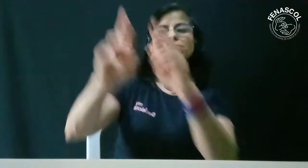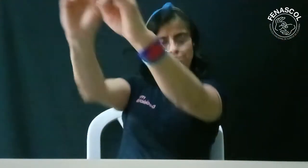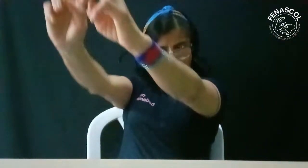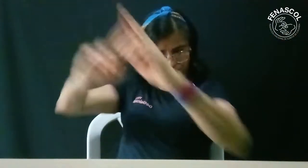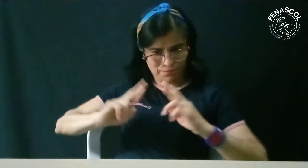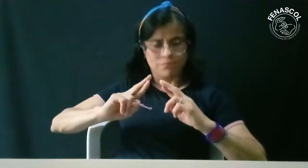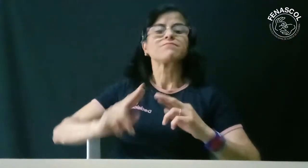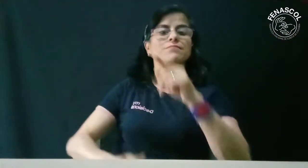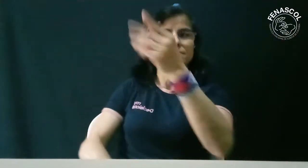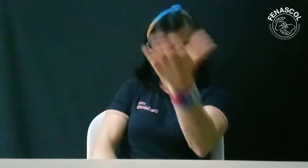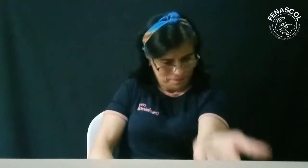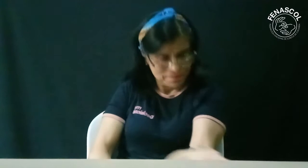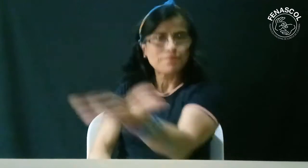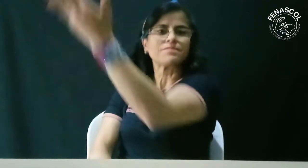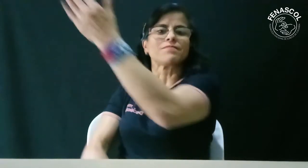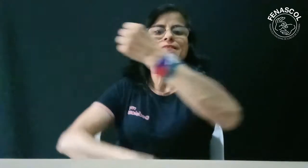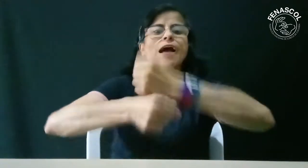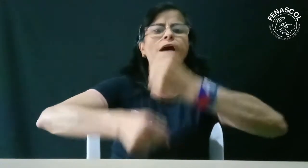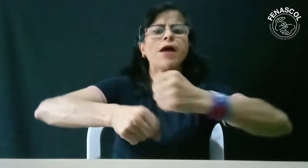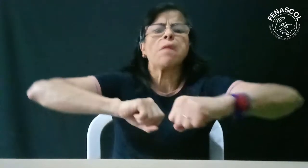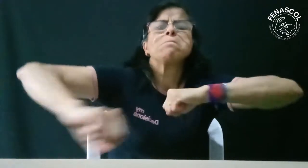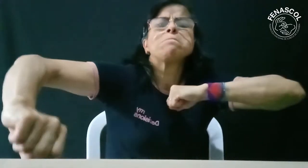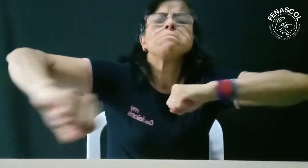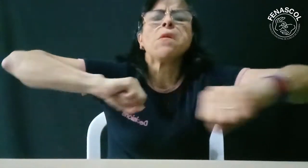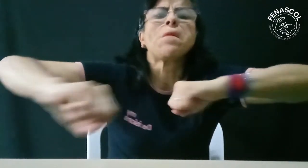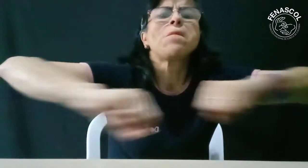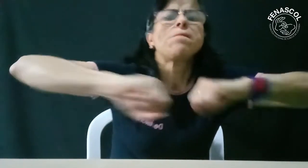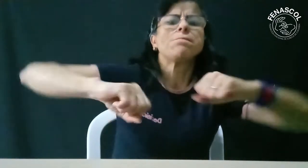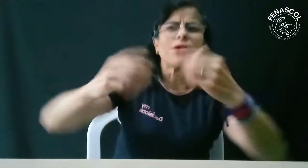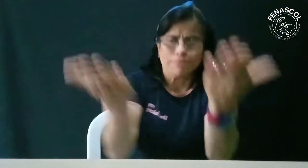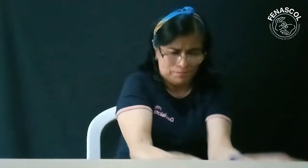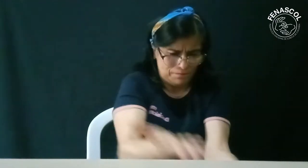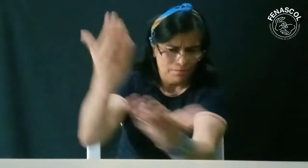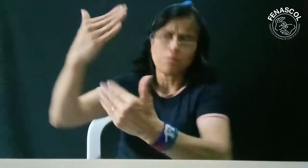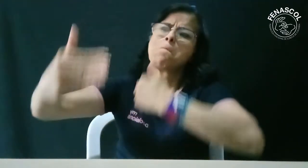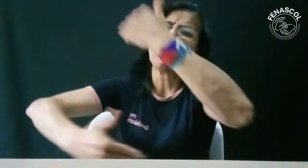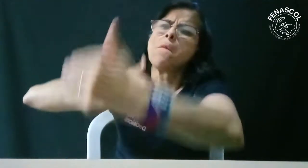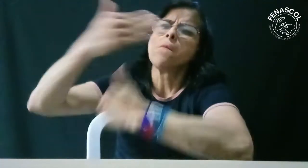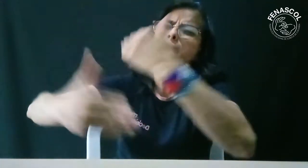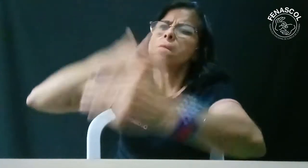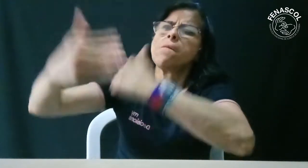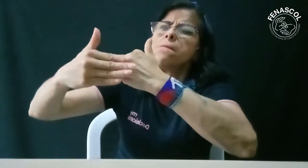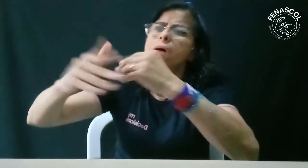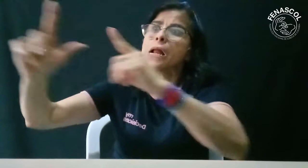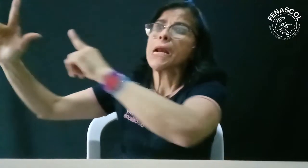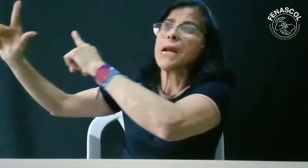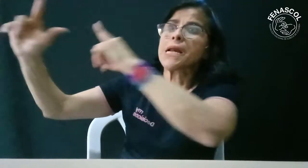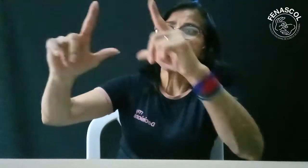propongan para acceder a las peticiones, si es una semana o el tiempo que tengamos una respuesta positiva del parte del